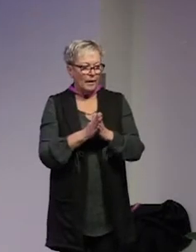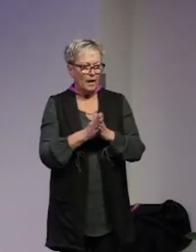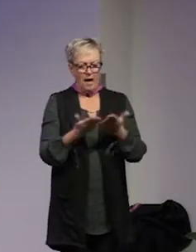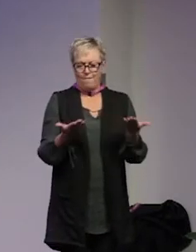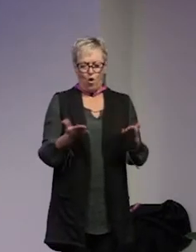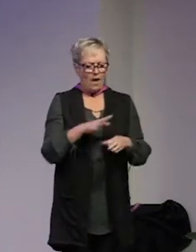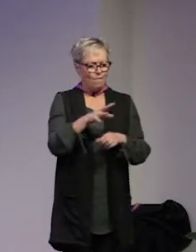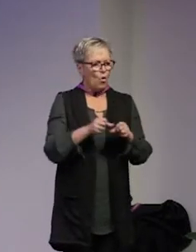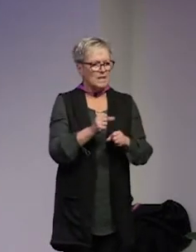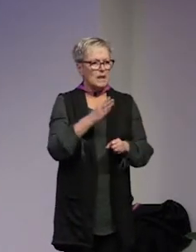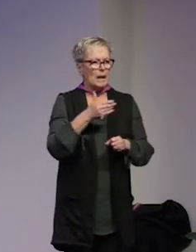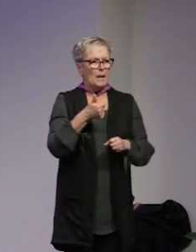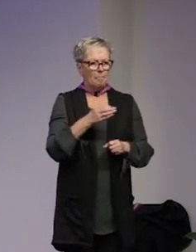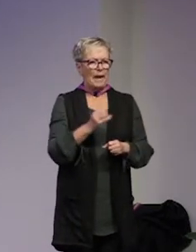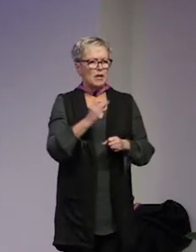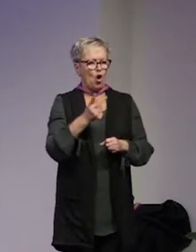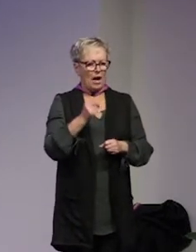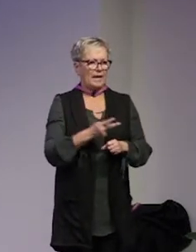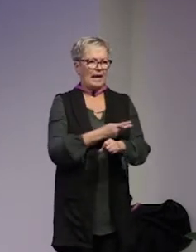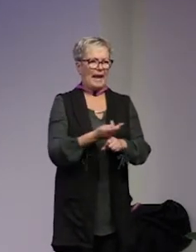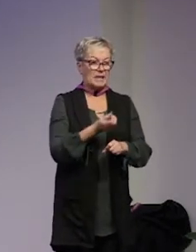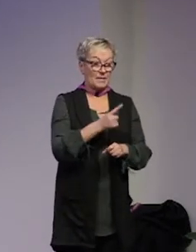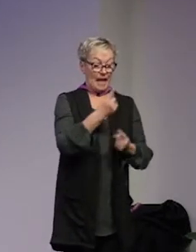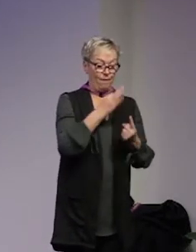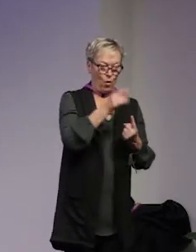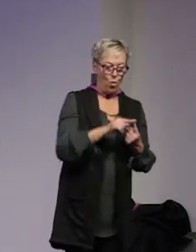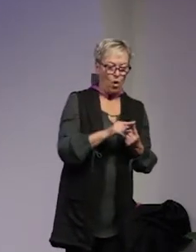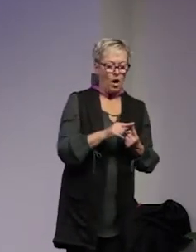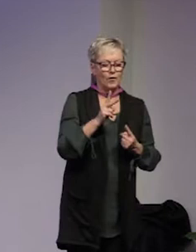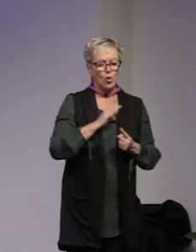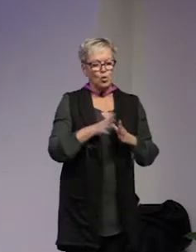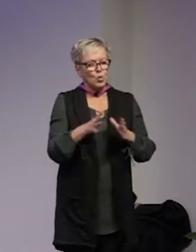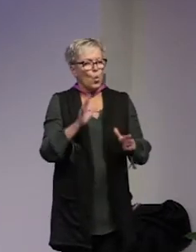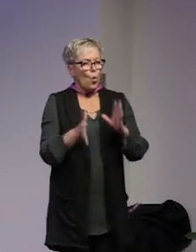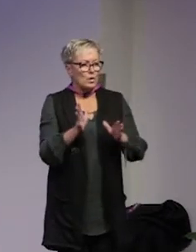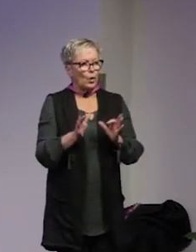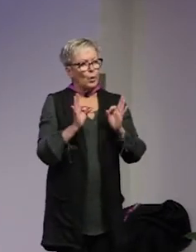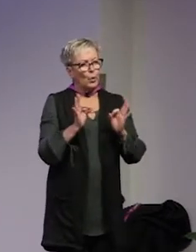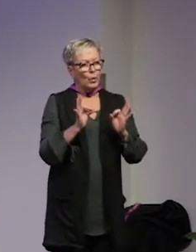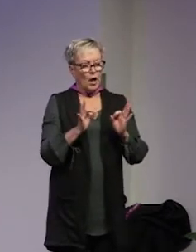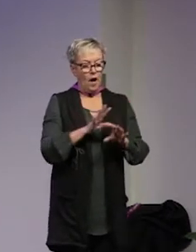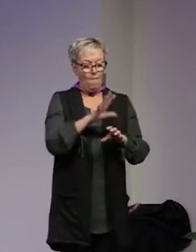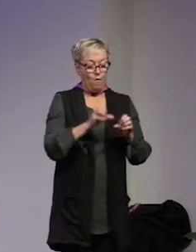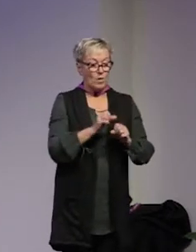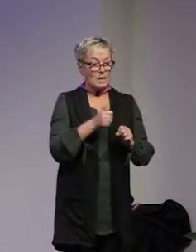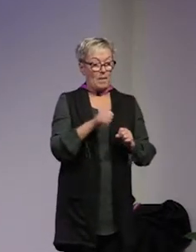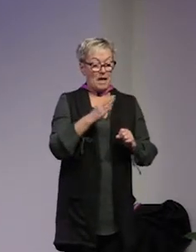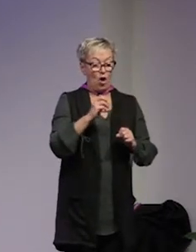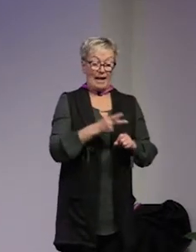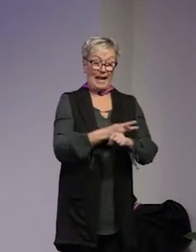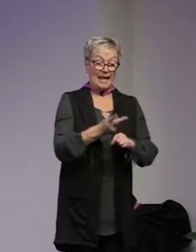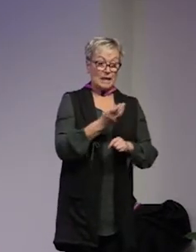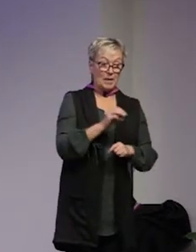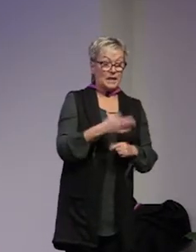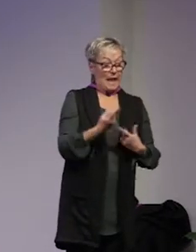våldsbeökande extremism för en typ av fråga det finns också en stor osäkerhet kring huruvida våldsbeökande